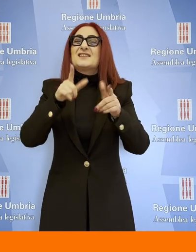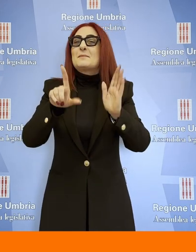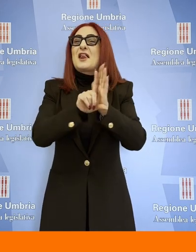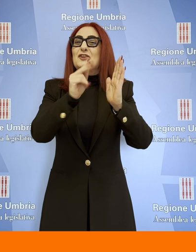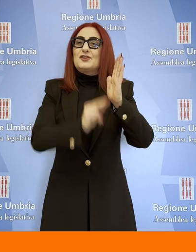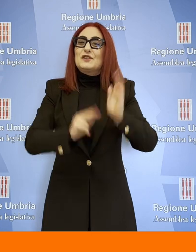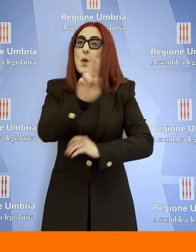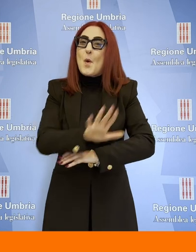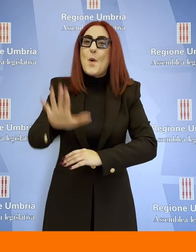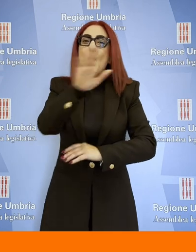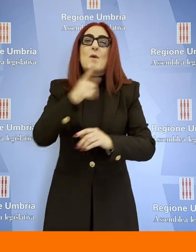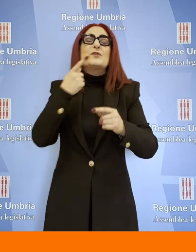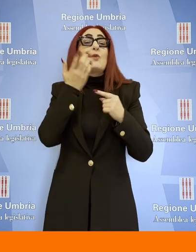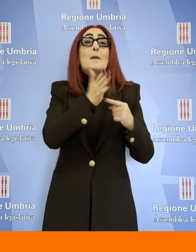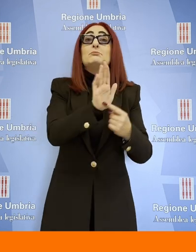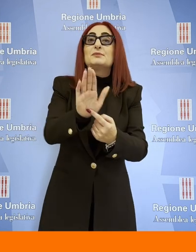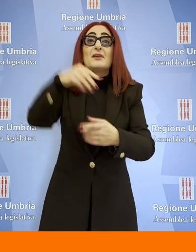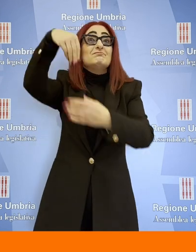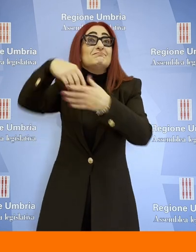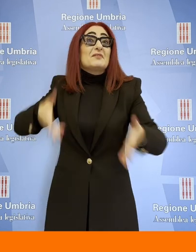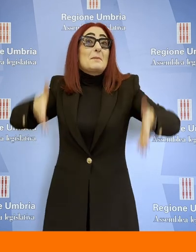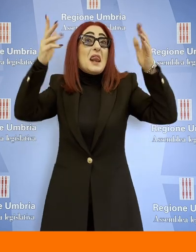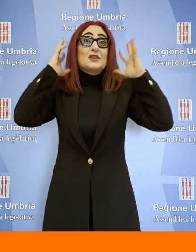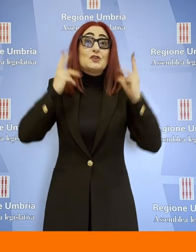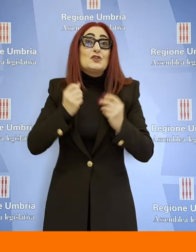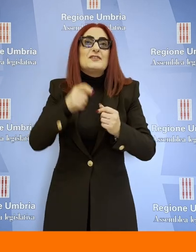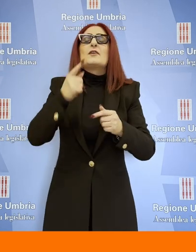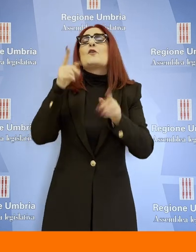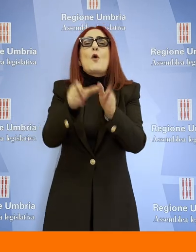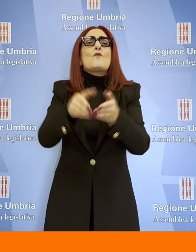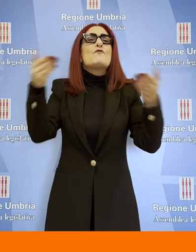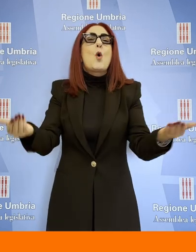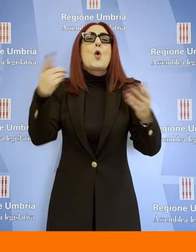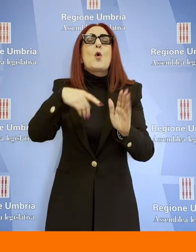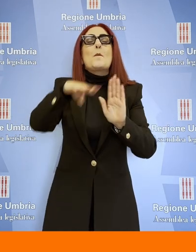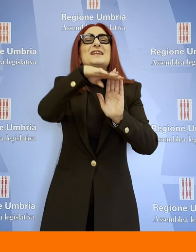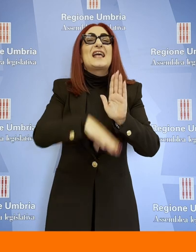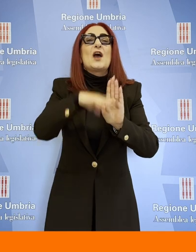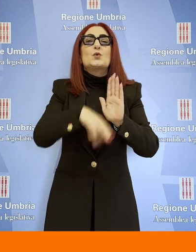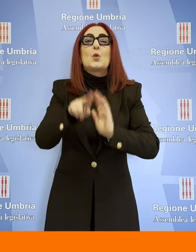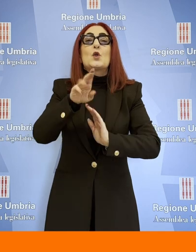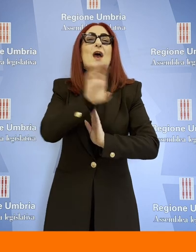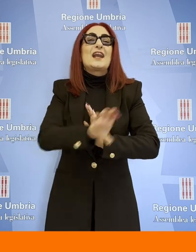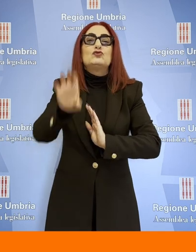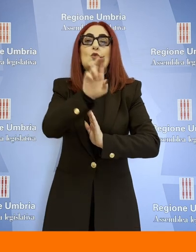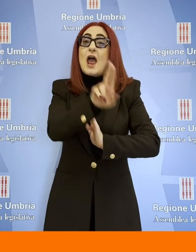presentazione a Palazzo Cesaroni del volume Statuto regionale dell'Umbria 1971-2021,